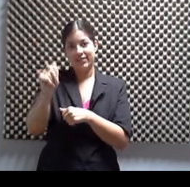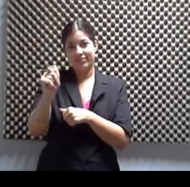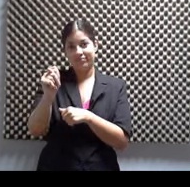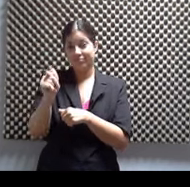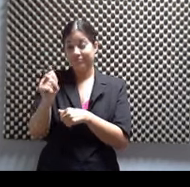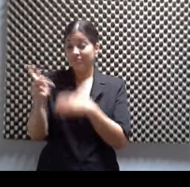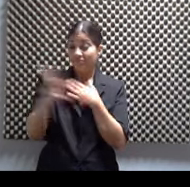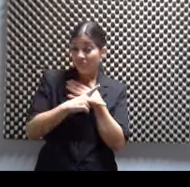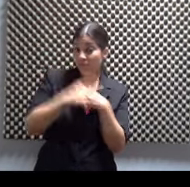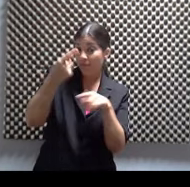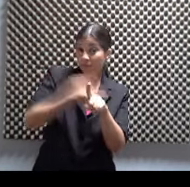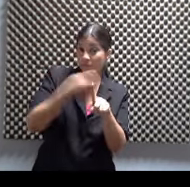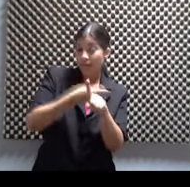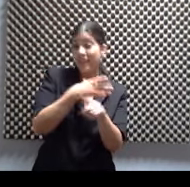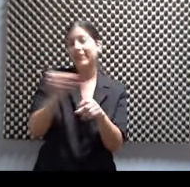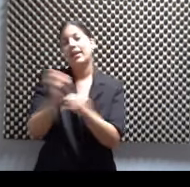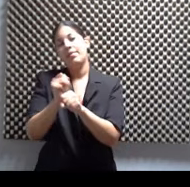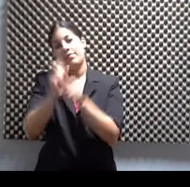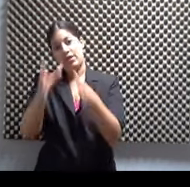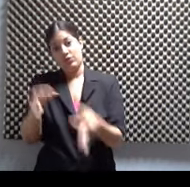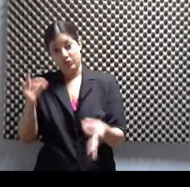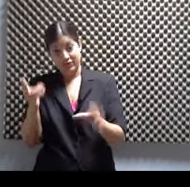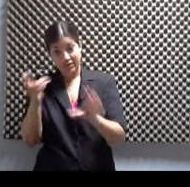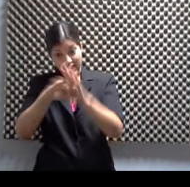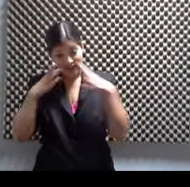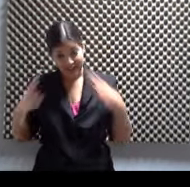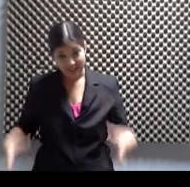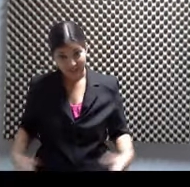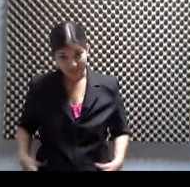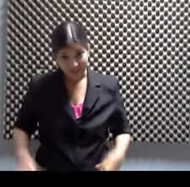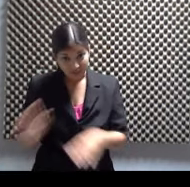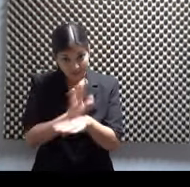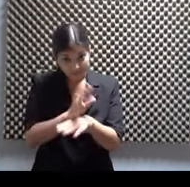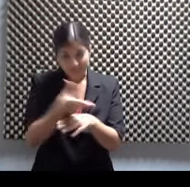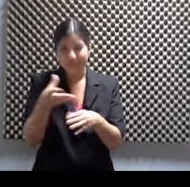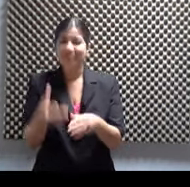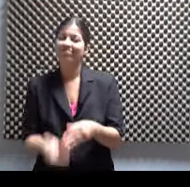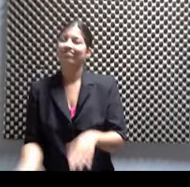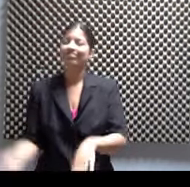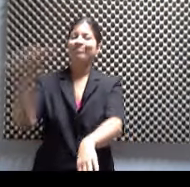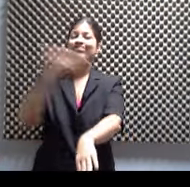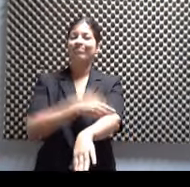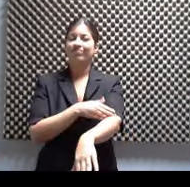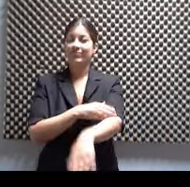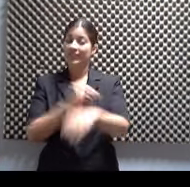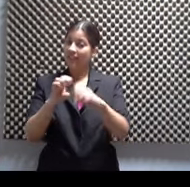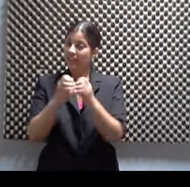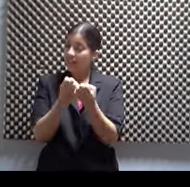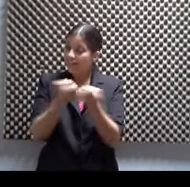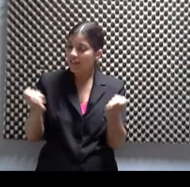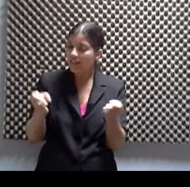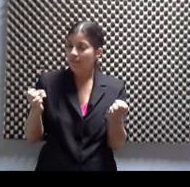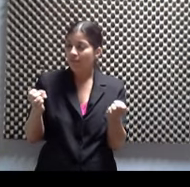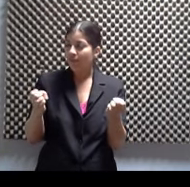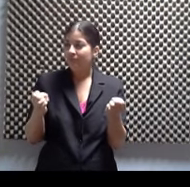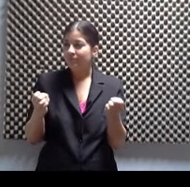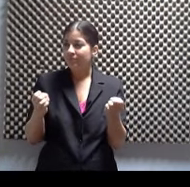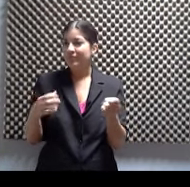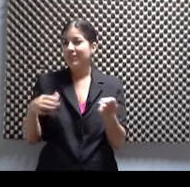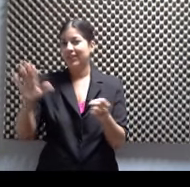y hasta para tus empleados al ser cliente comercial. Y crece con los equipos y aplicaciones que maximizan tu eficiencia. Haz la